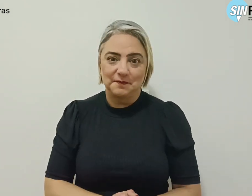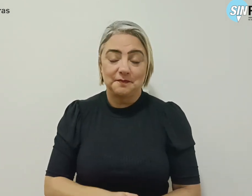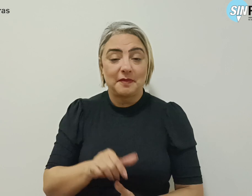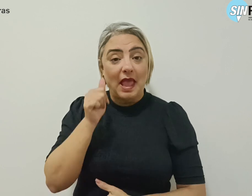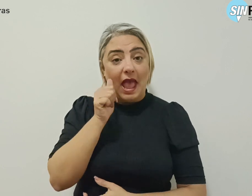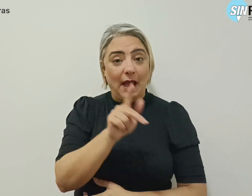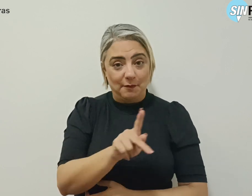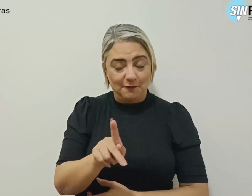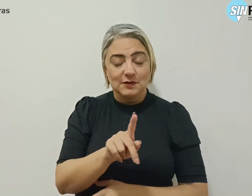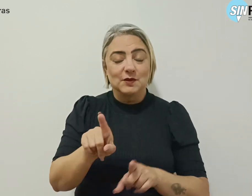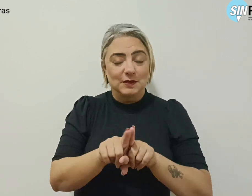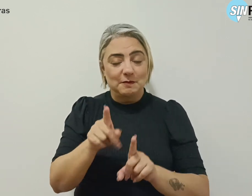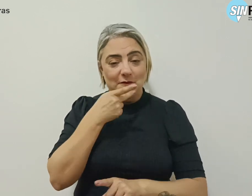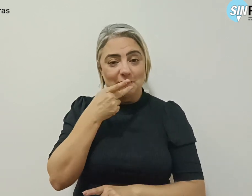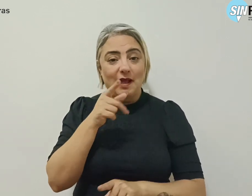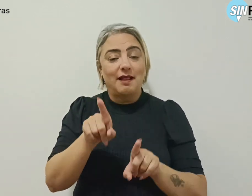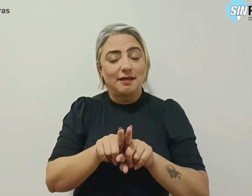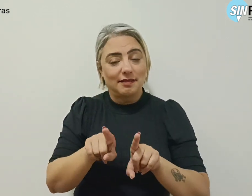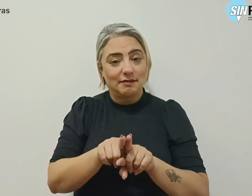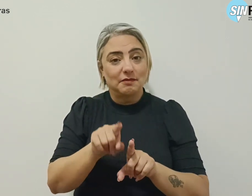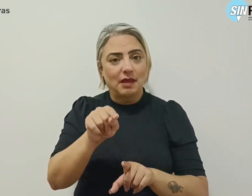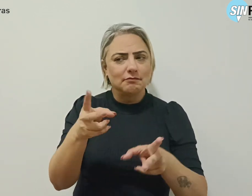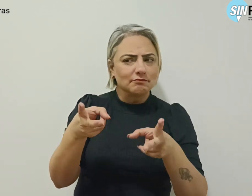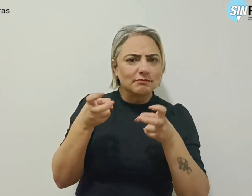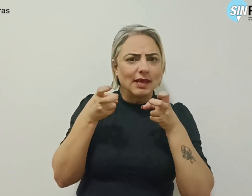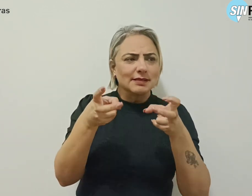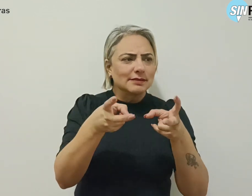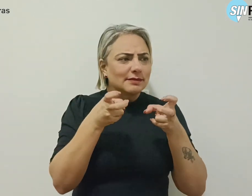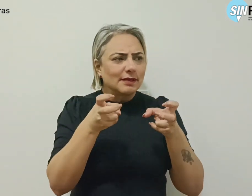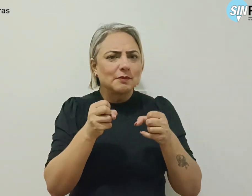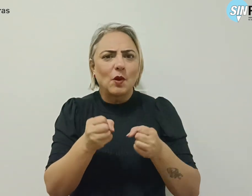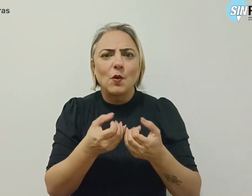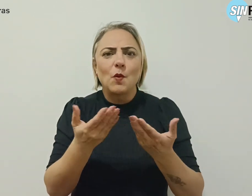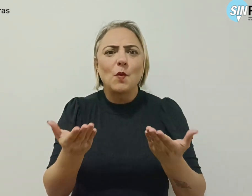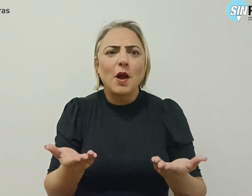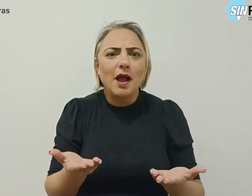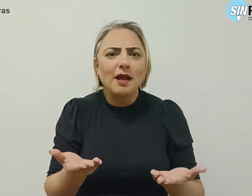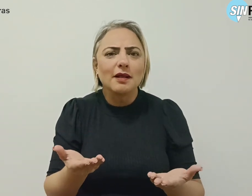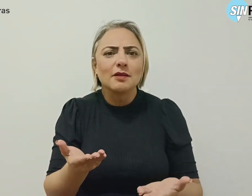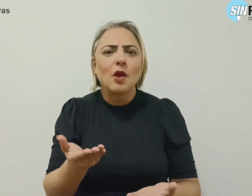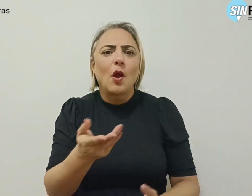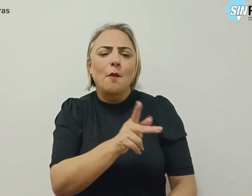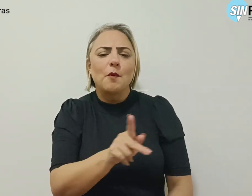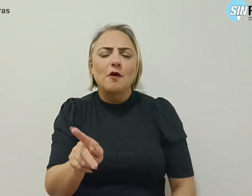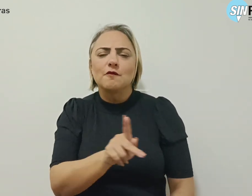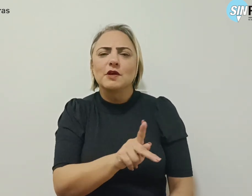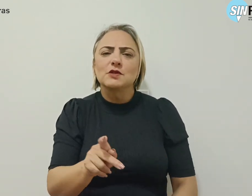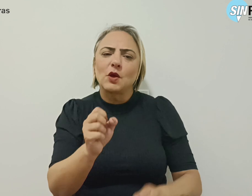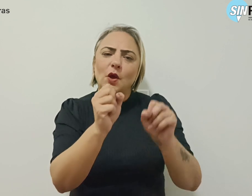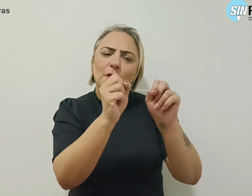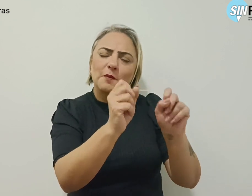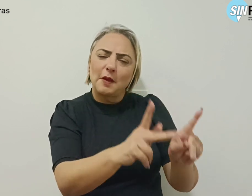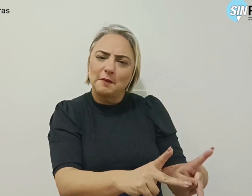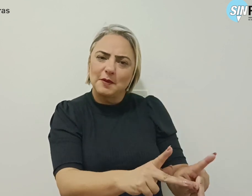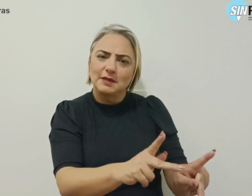afirma que, com isso, percebemos o quanto os professores aposentados e as professoras